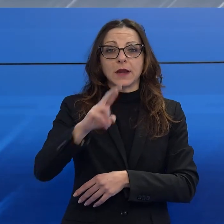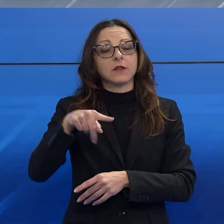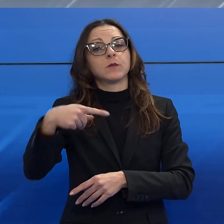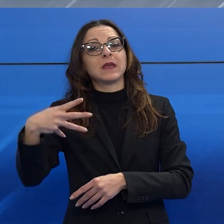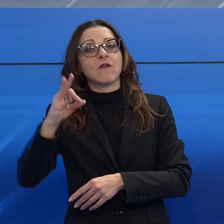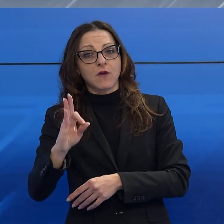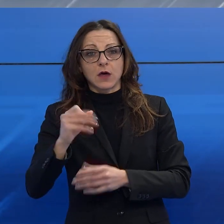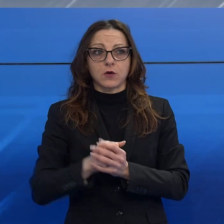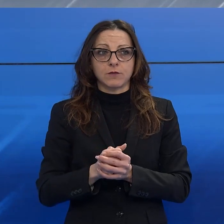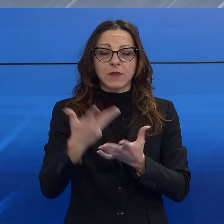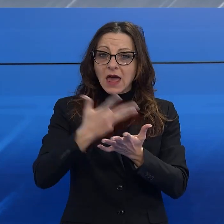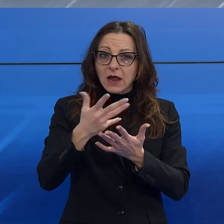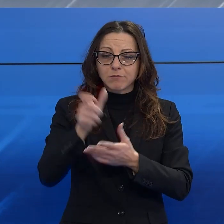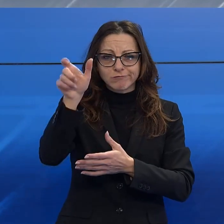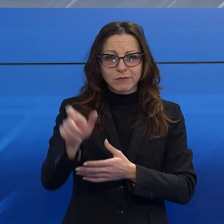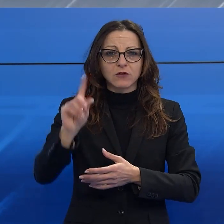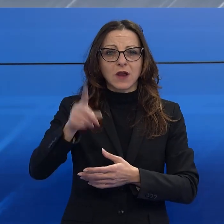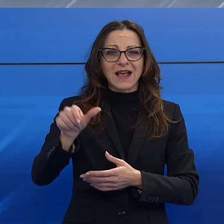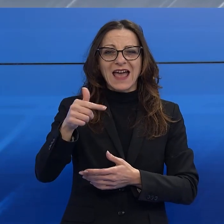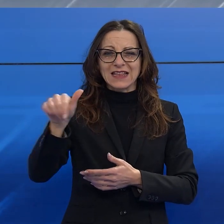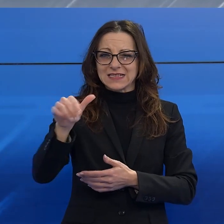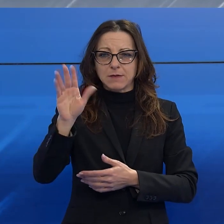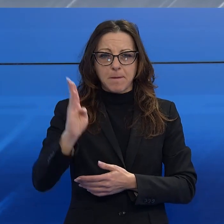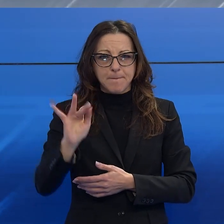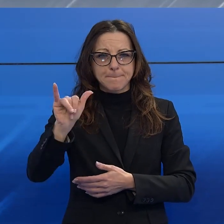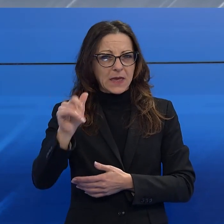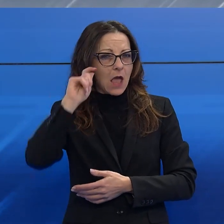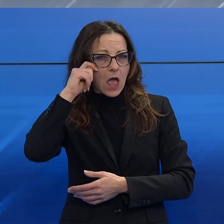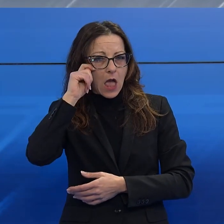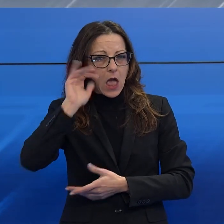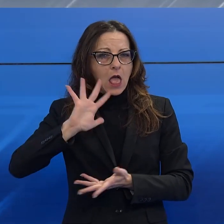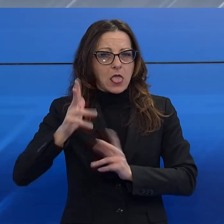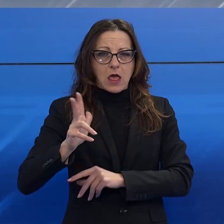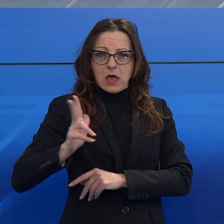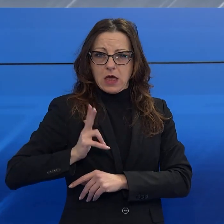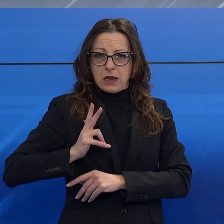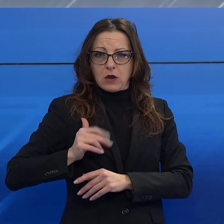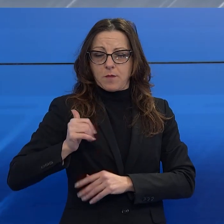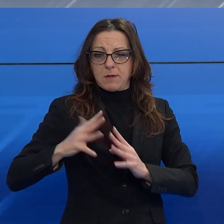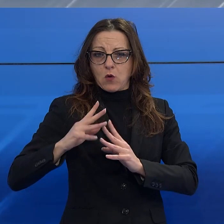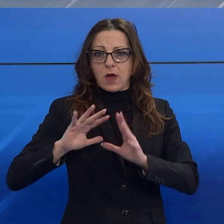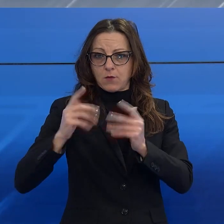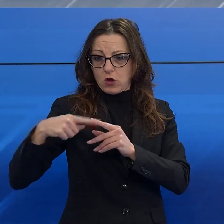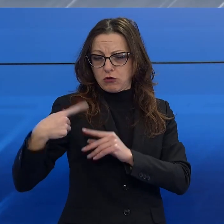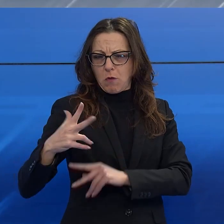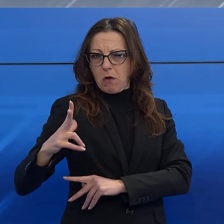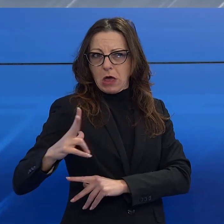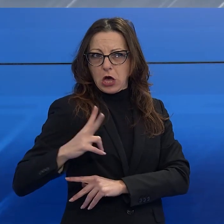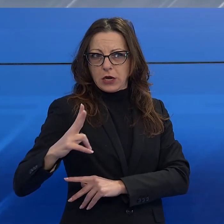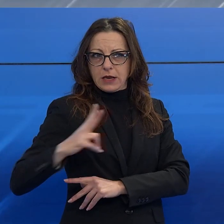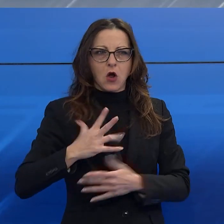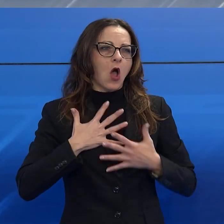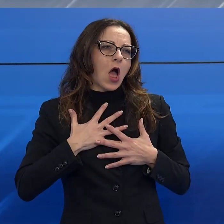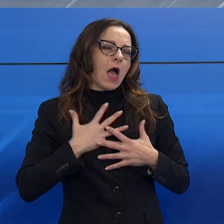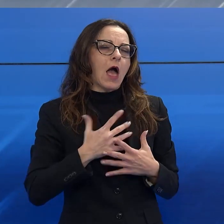scena le vicende di Gatsby, giovane gangster divenuto ricchissimo dopo la prima guerra mondiale e tormentato dall'amore per la bella